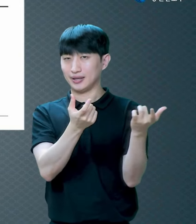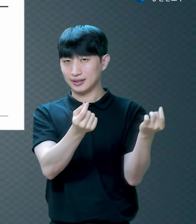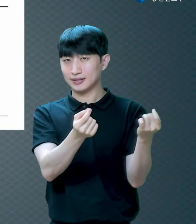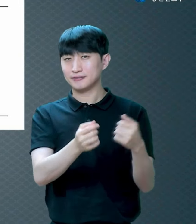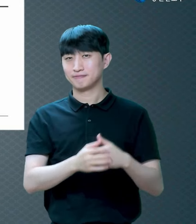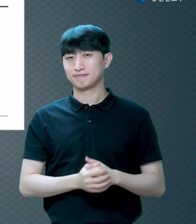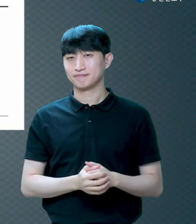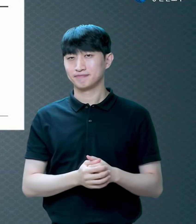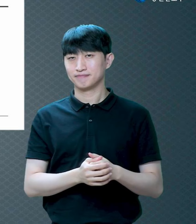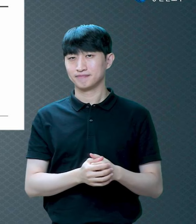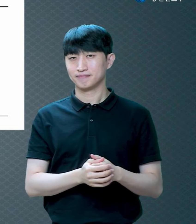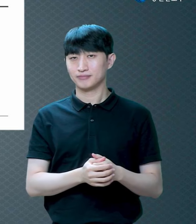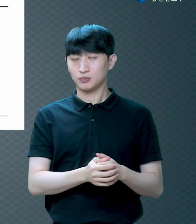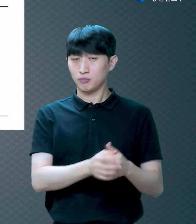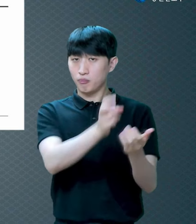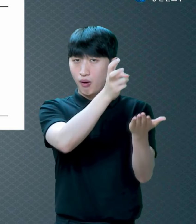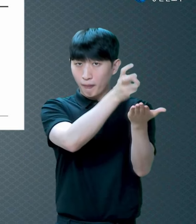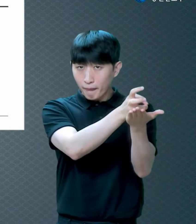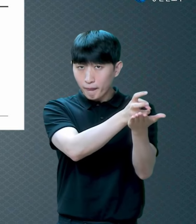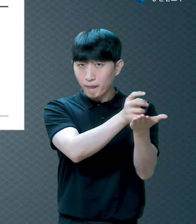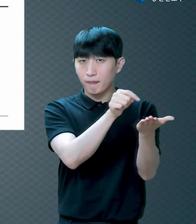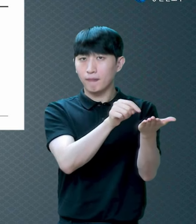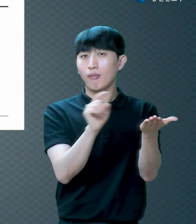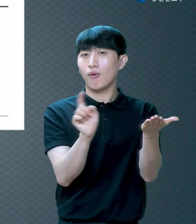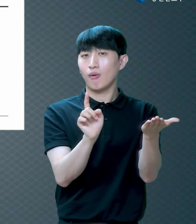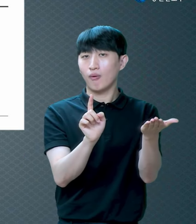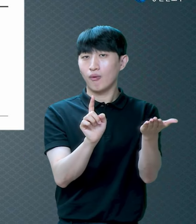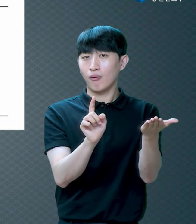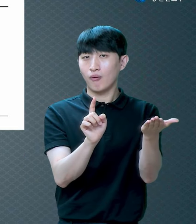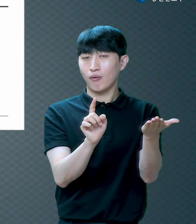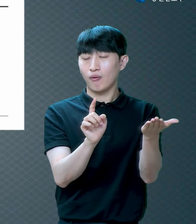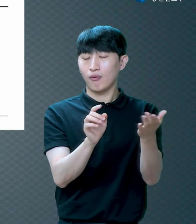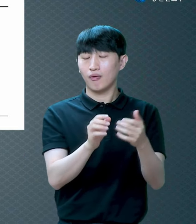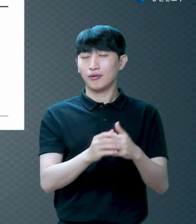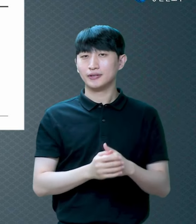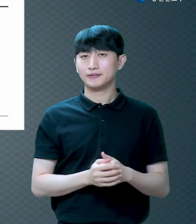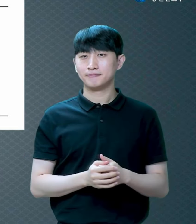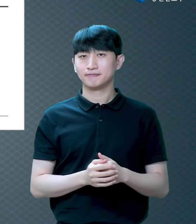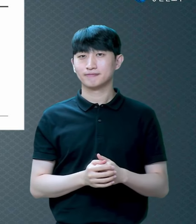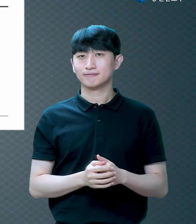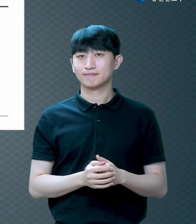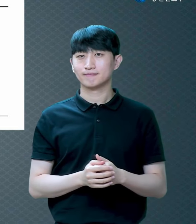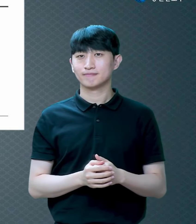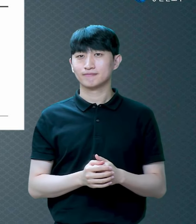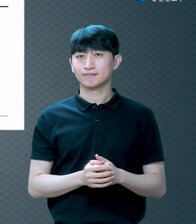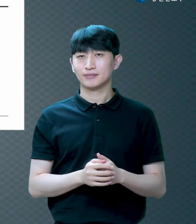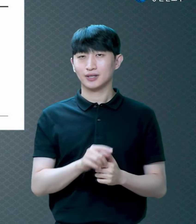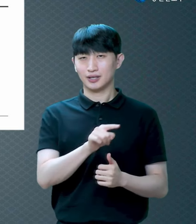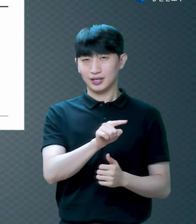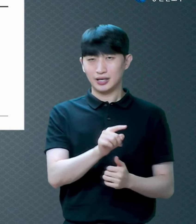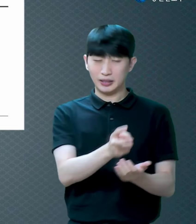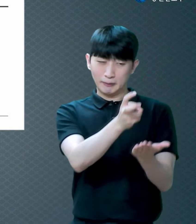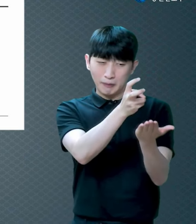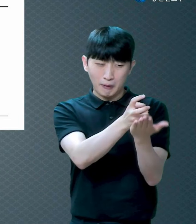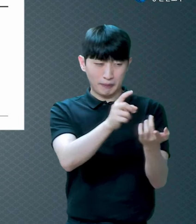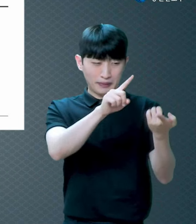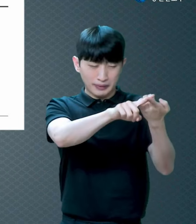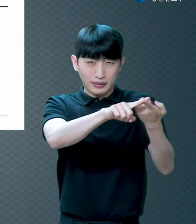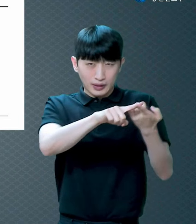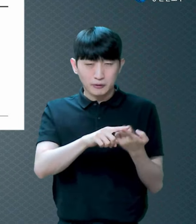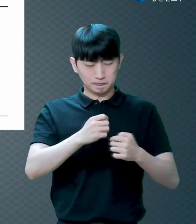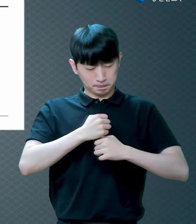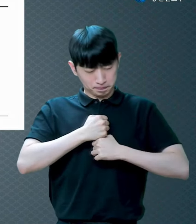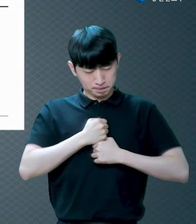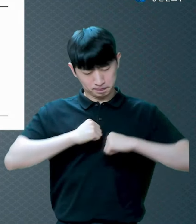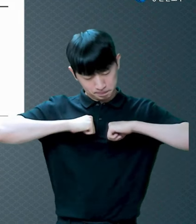율법이라고 하는 것은 무엇을 요구하냐면 지키라 그러면